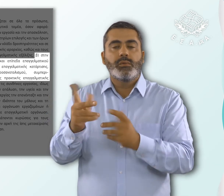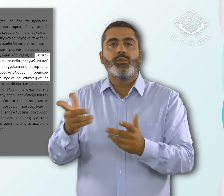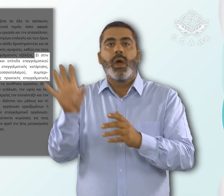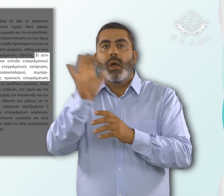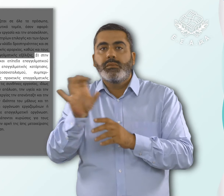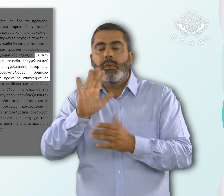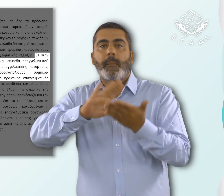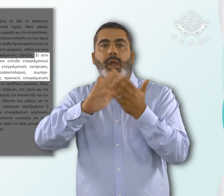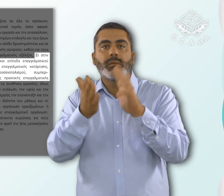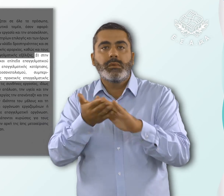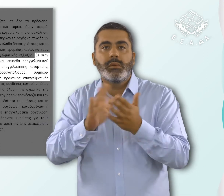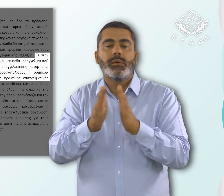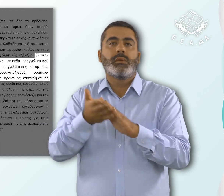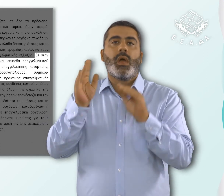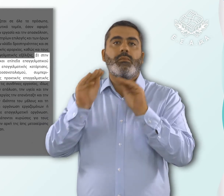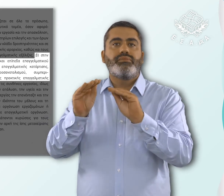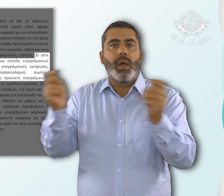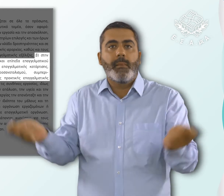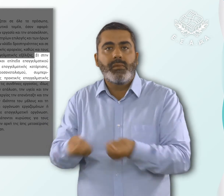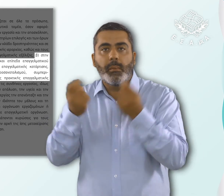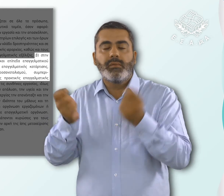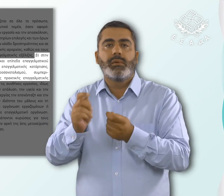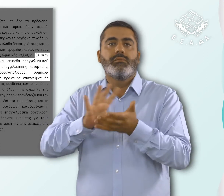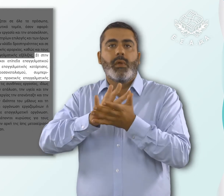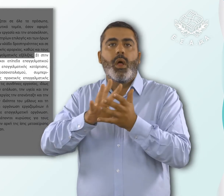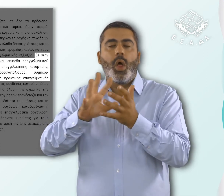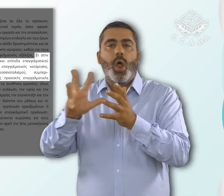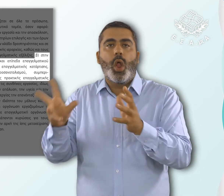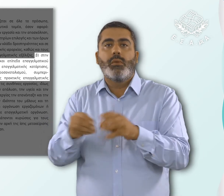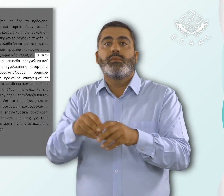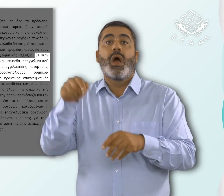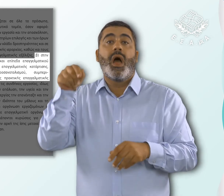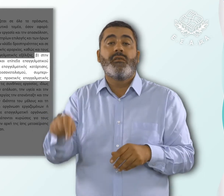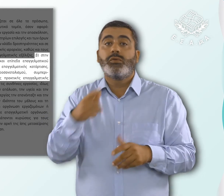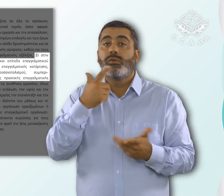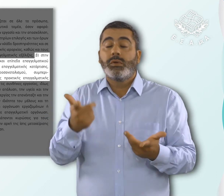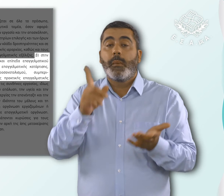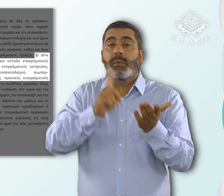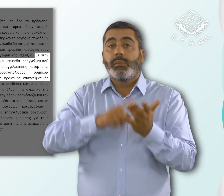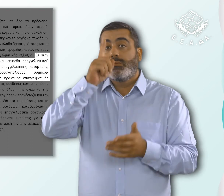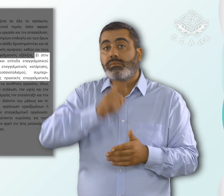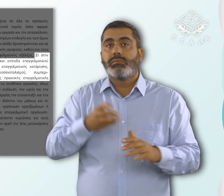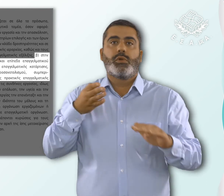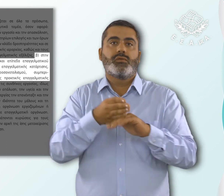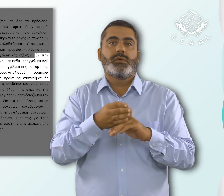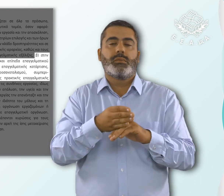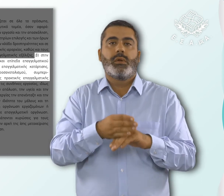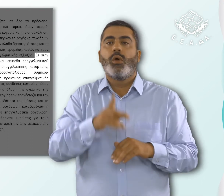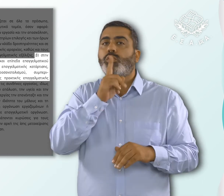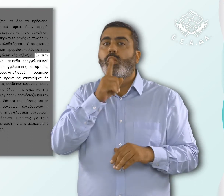μαθητείας, επαγγελματικής κατάρτισης, επιμόρφωσης και αναπροσανατολισμού, συμπεριλαμβανομένης της απόκτησης πρακτικής